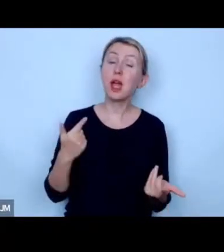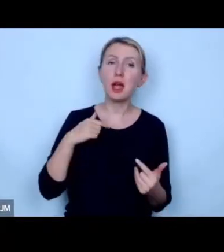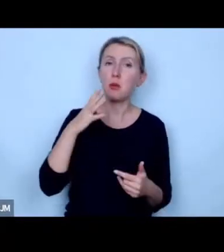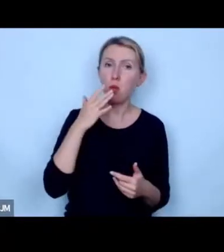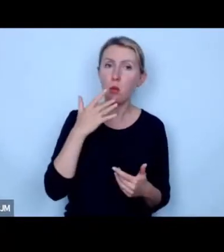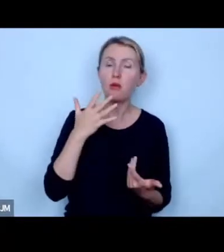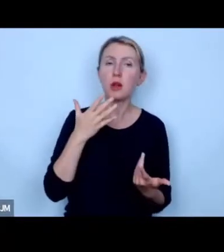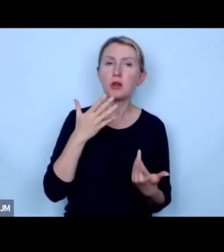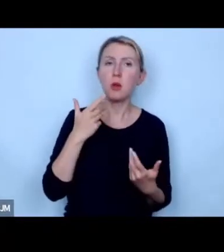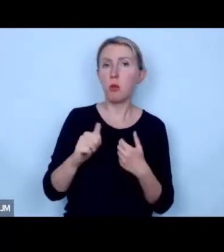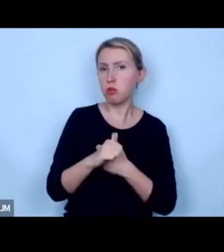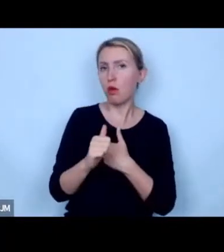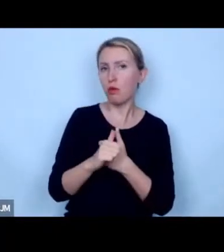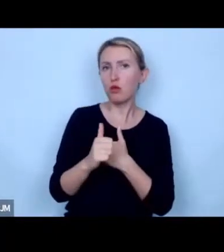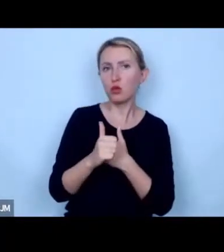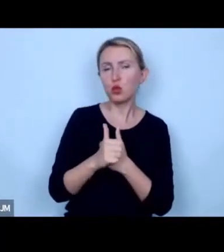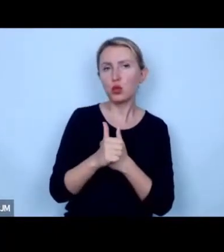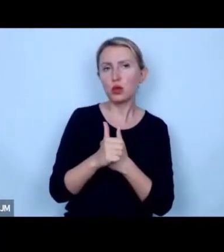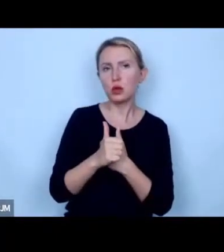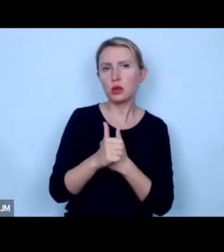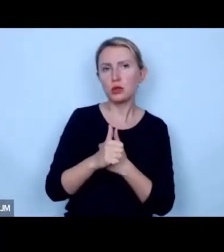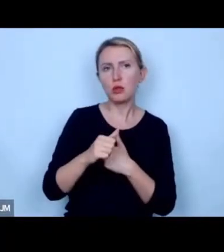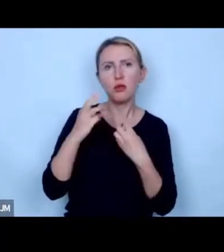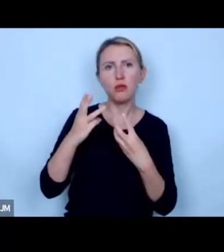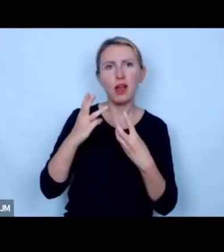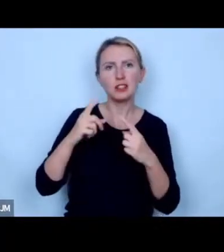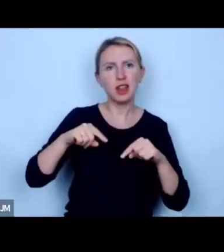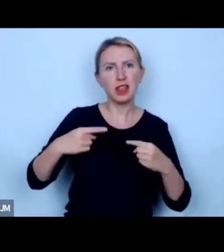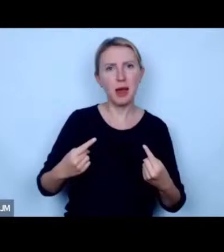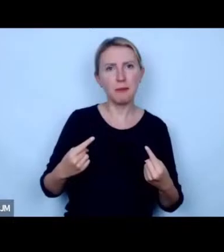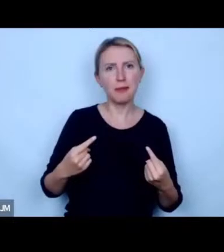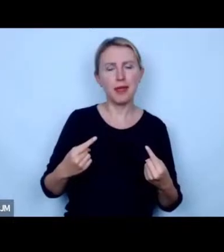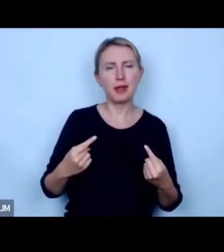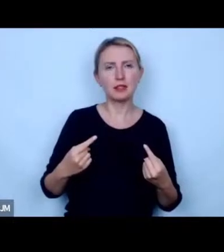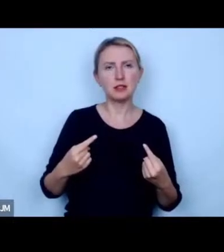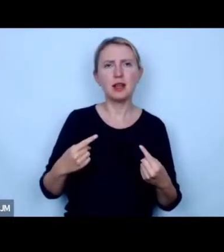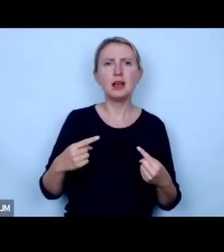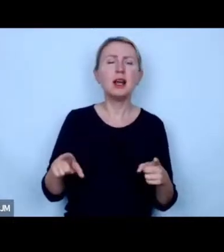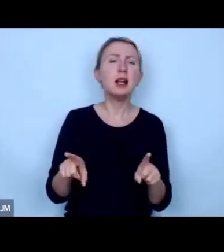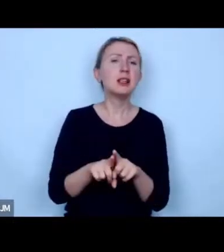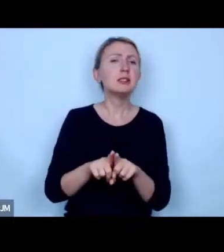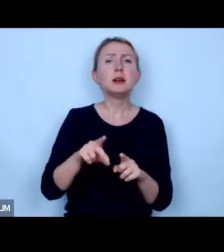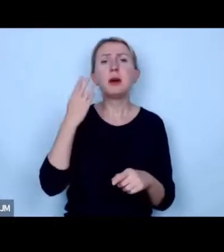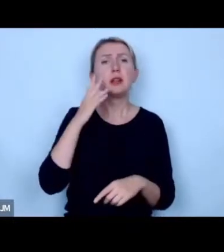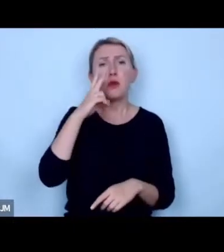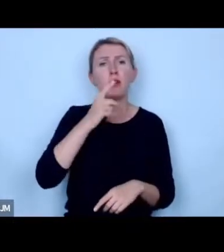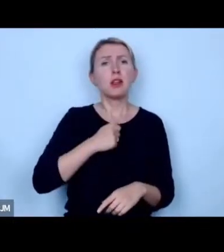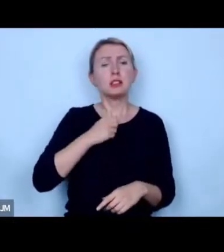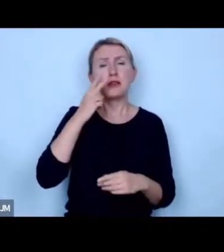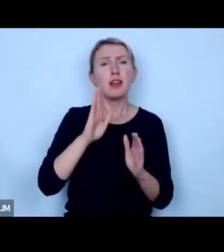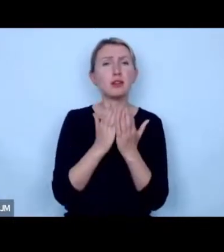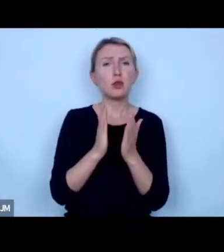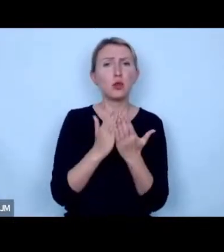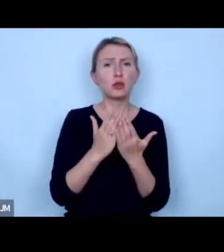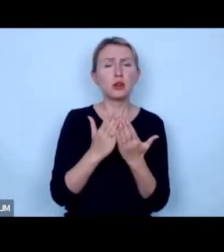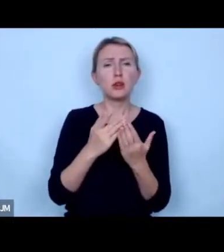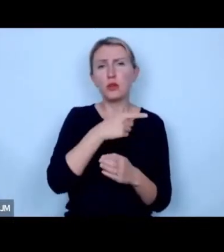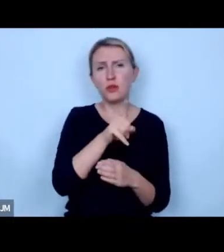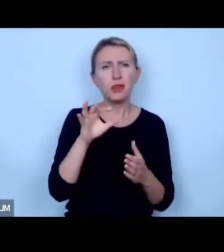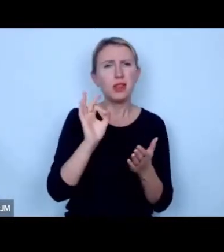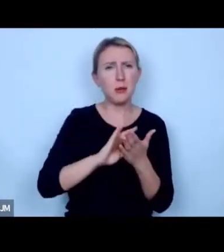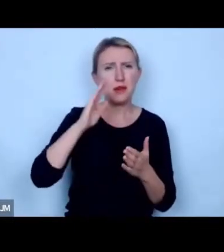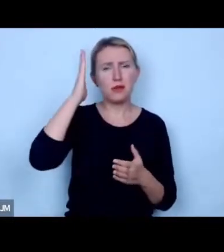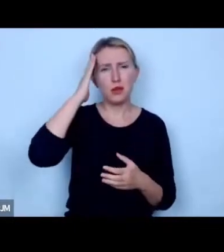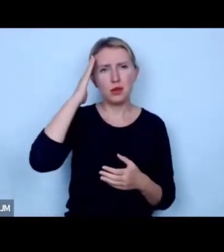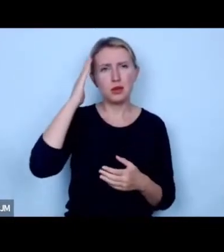prowadziłoby do dość istotnych napięć to zresztą bardzo dobrze widać w takiej książce którą zapewne większość z